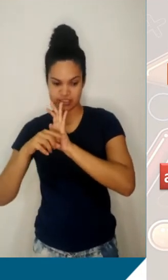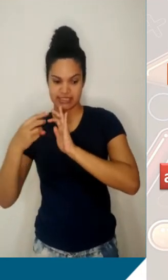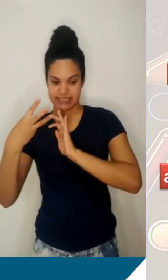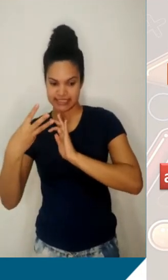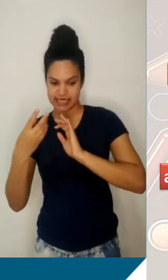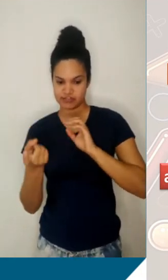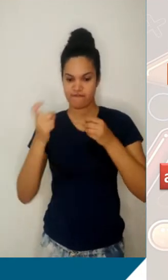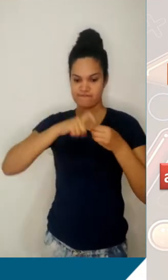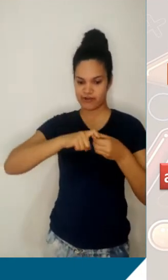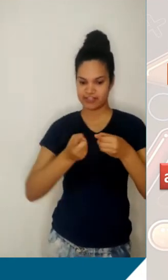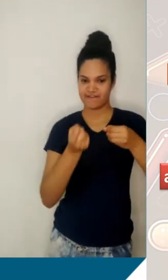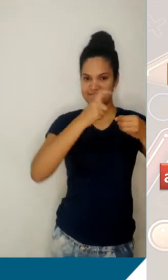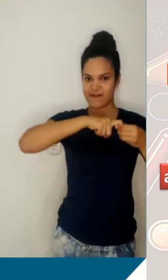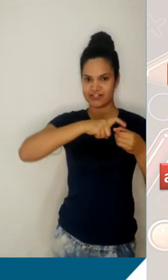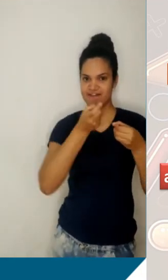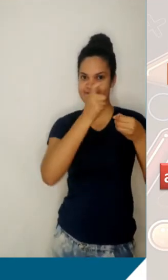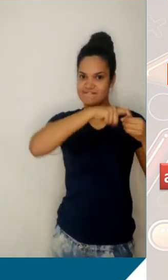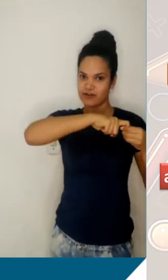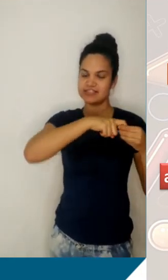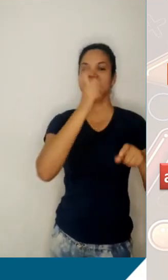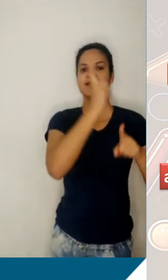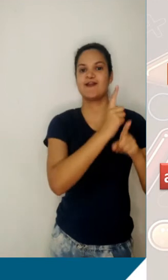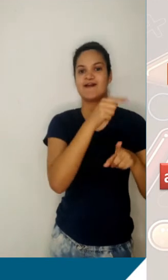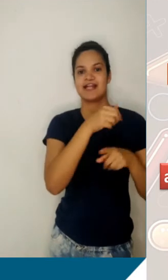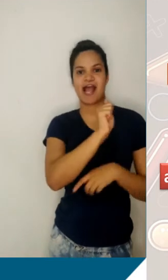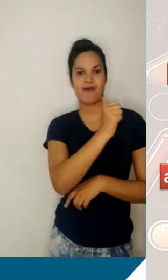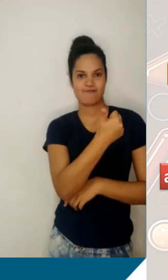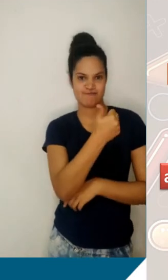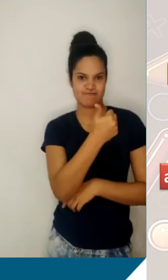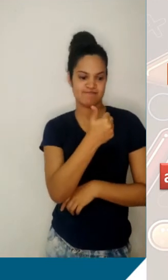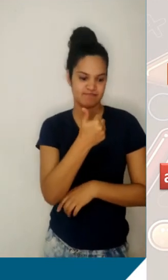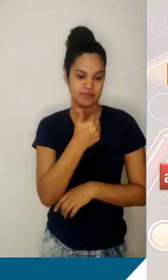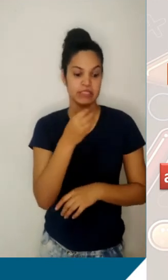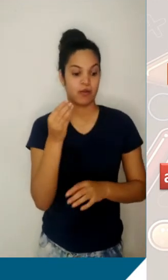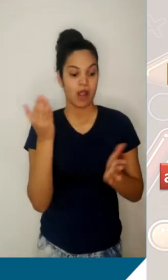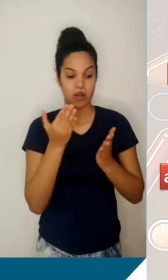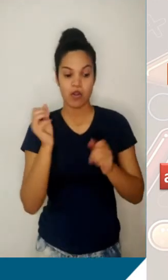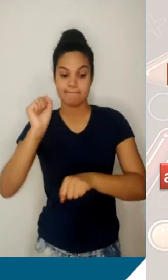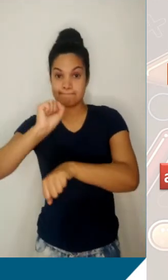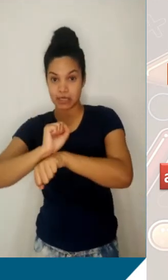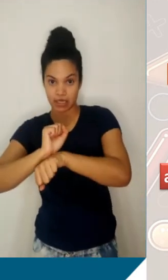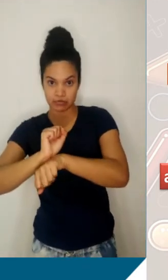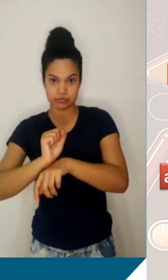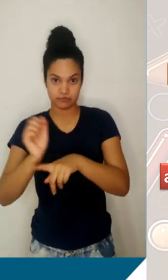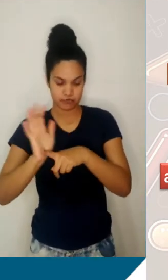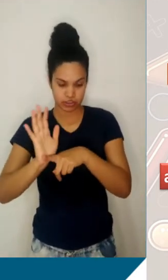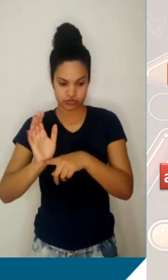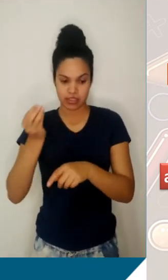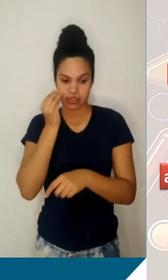agora para a esquerda para chegarmos ao termo de posição 1. Então, agora você vai pausar o vídeo para tentar resolver a seguinte situação.